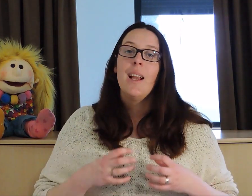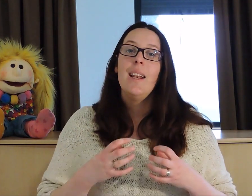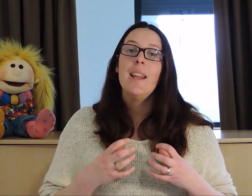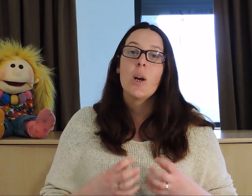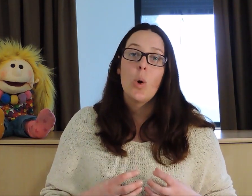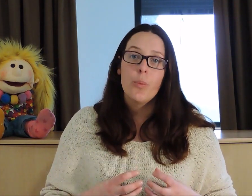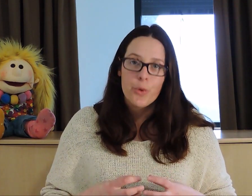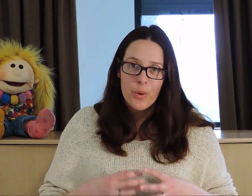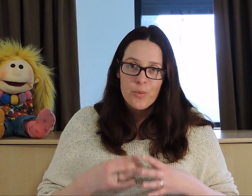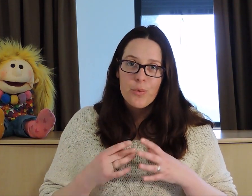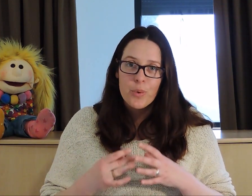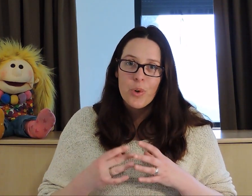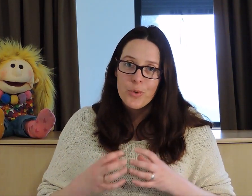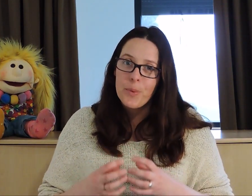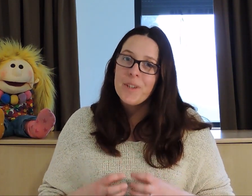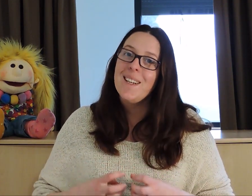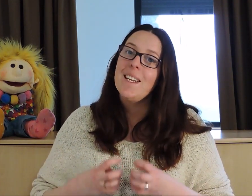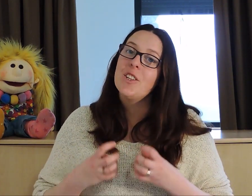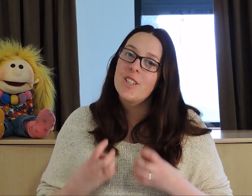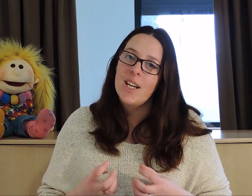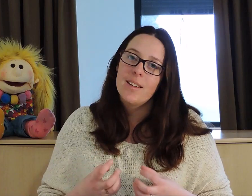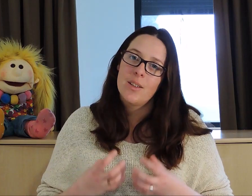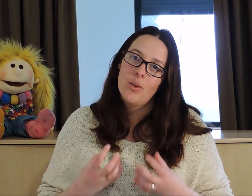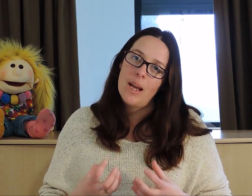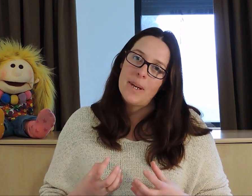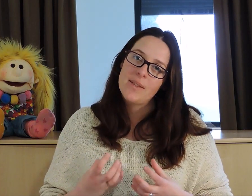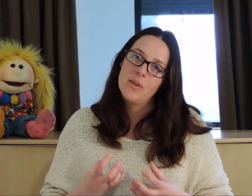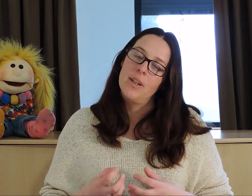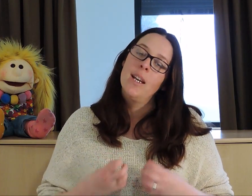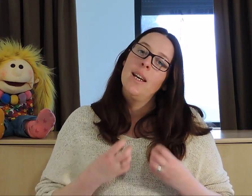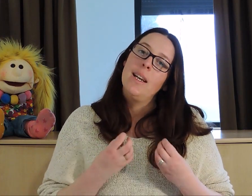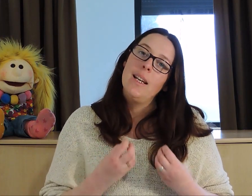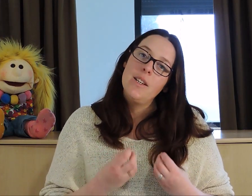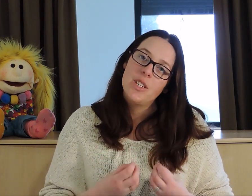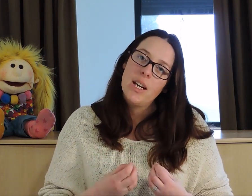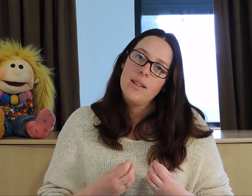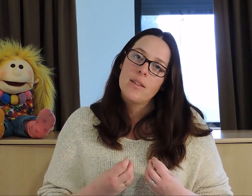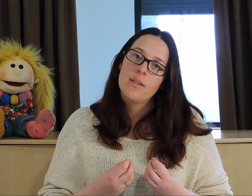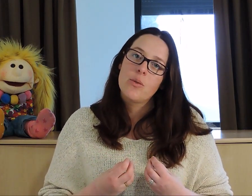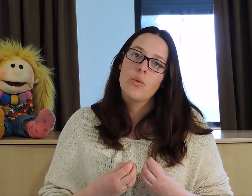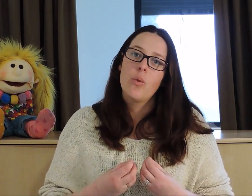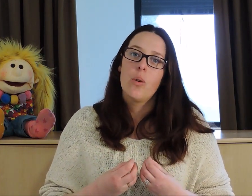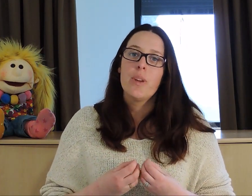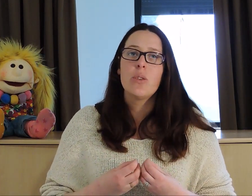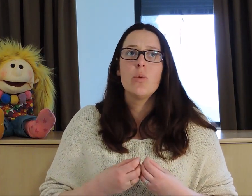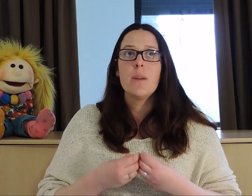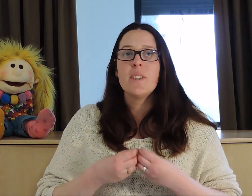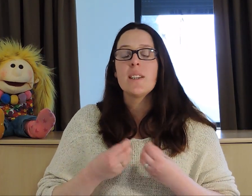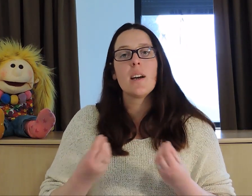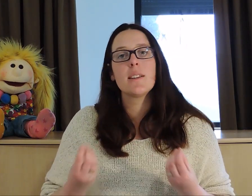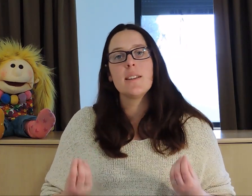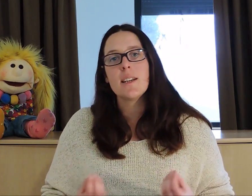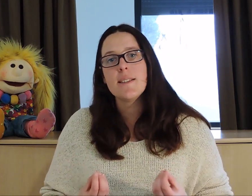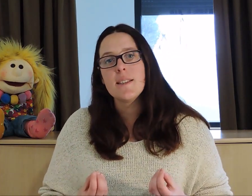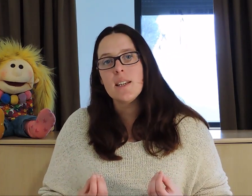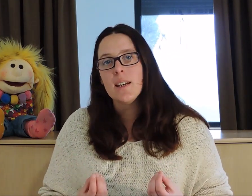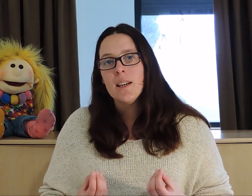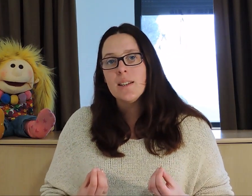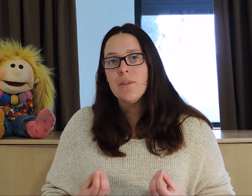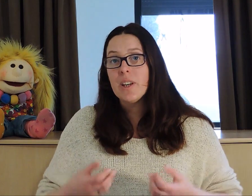Les chromosomes vont transporter les gènes de la personne. Et les gènes, ce sont en fait toutes les petites caractéristiques qui